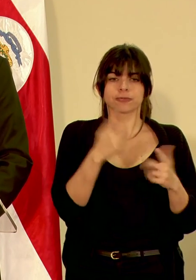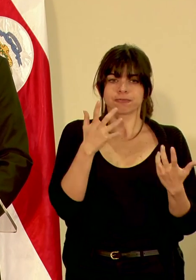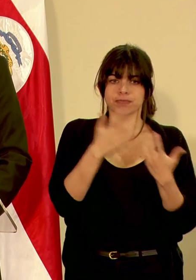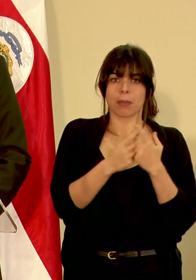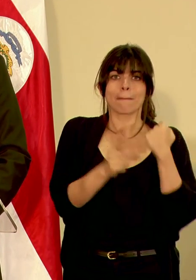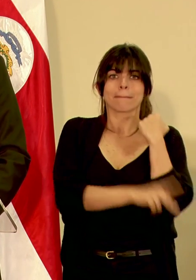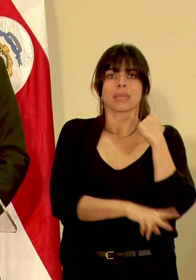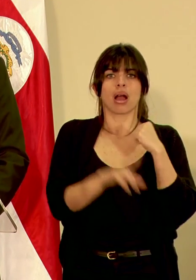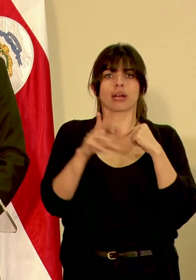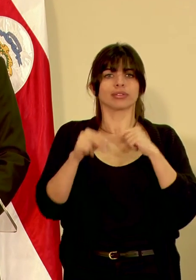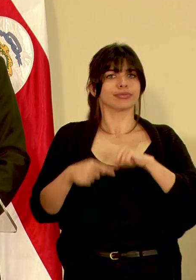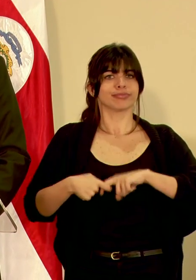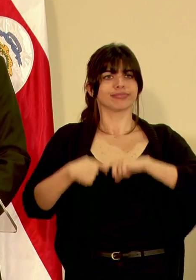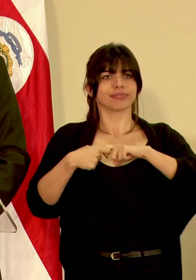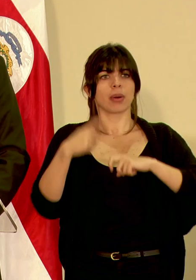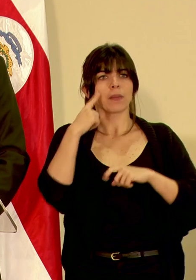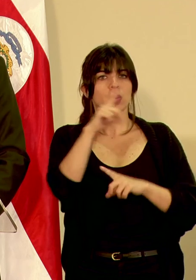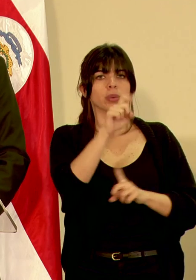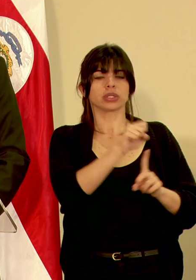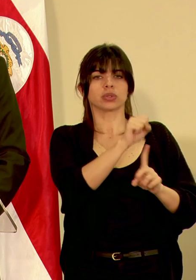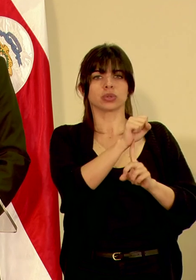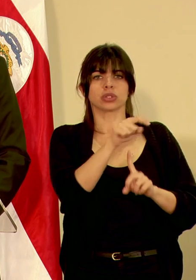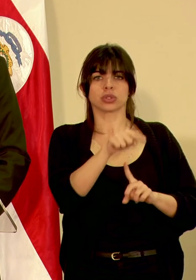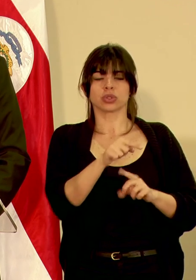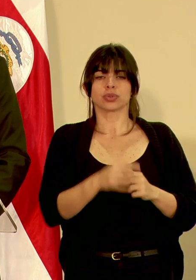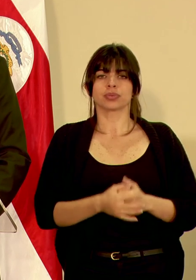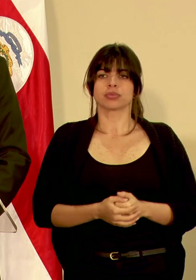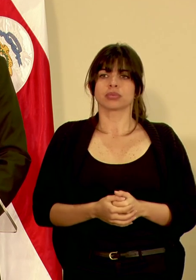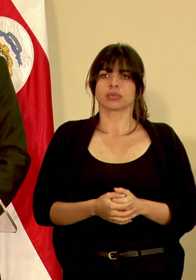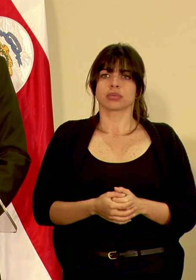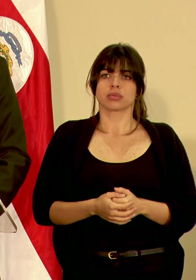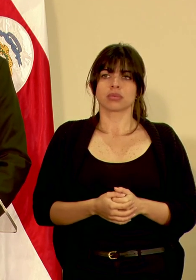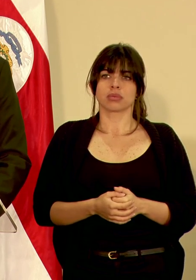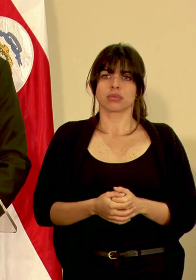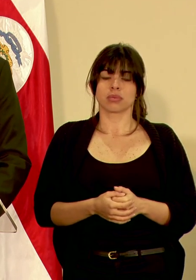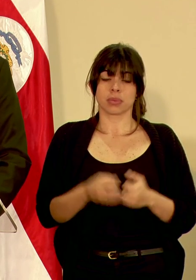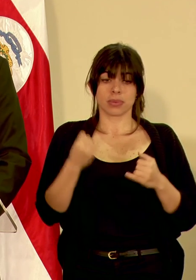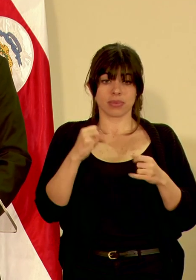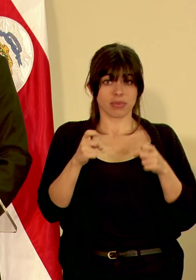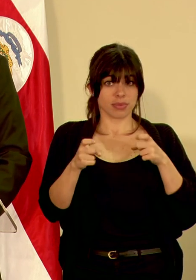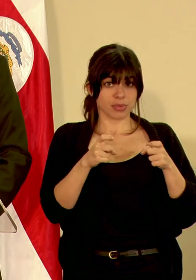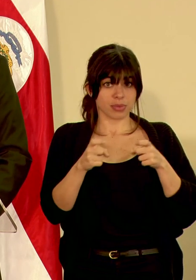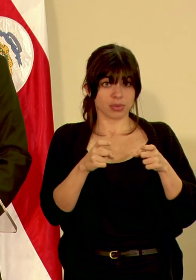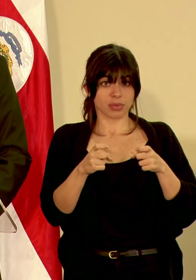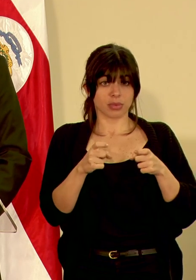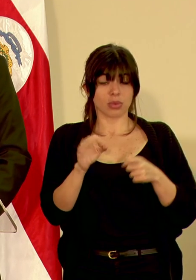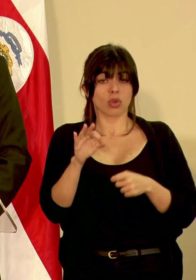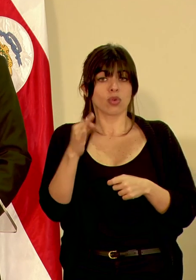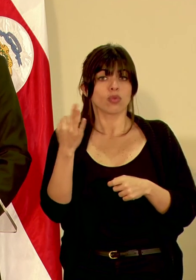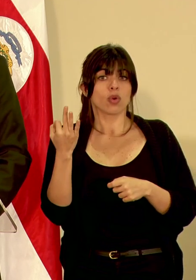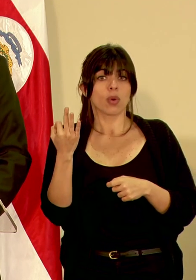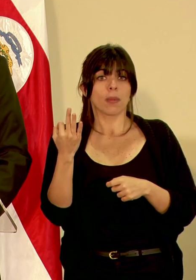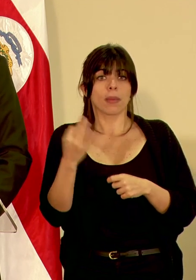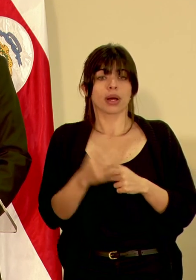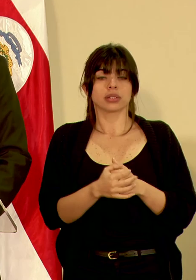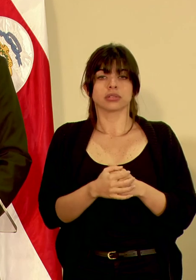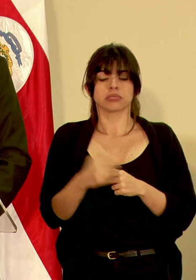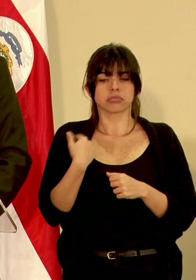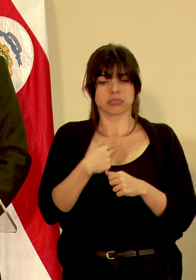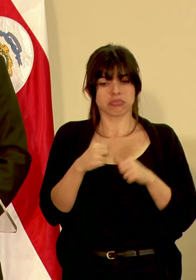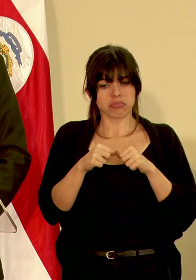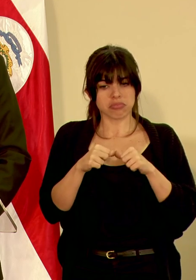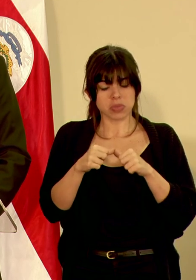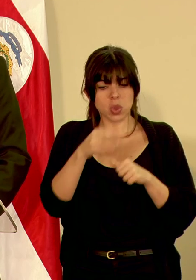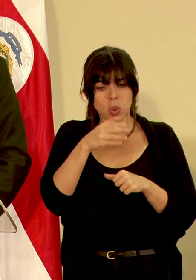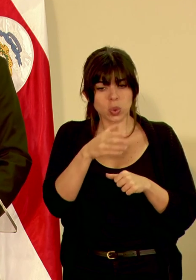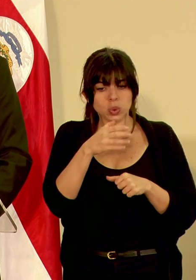país no se paralice por un evento que si se manejan de manera en que sigamos las